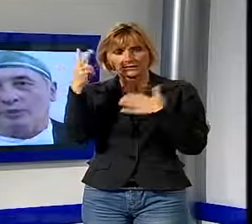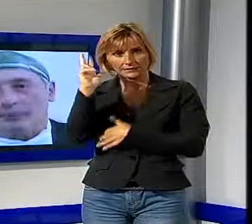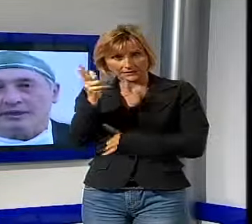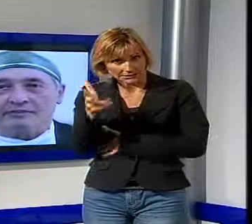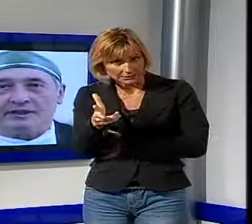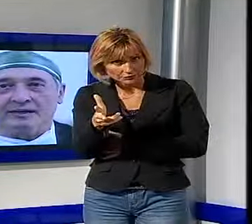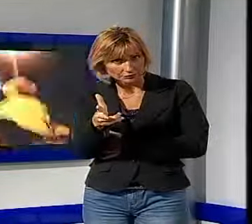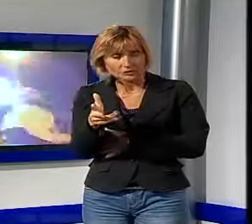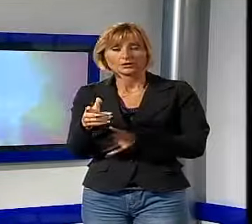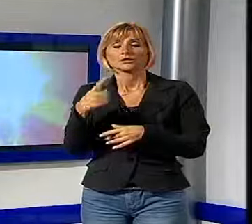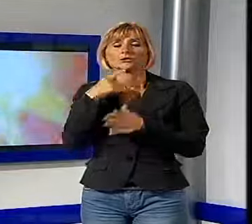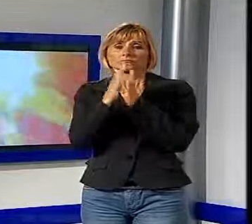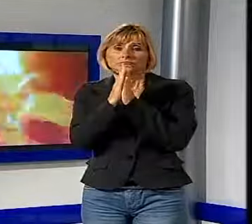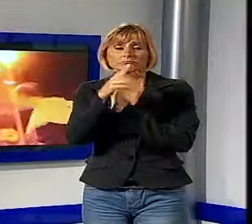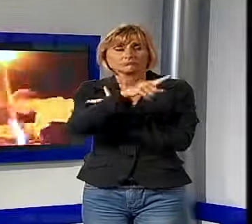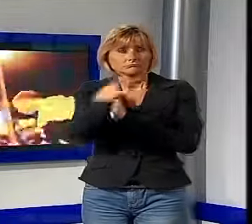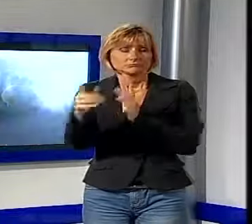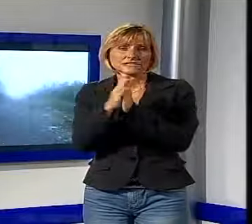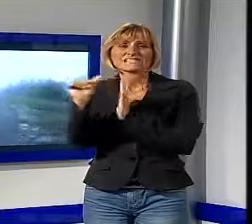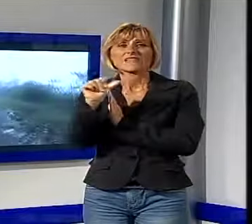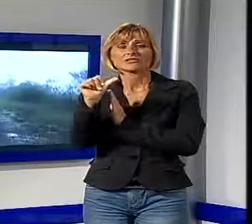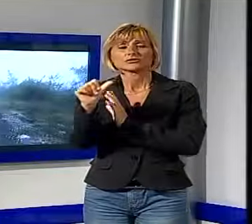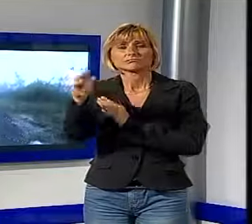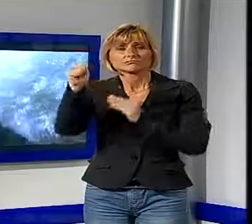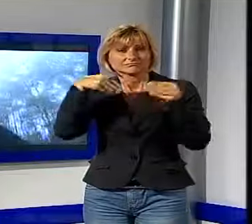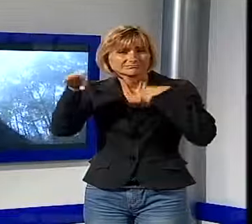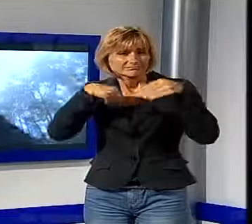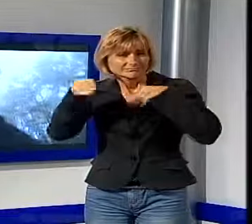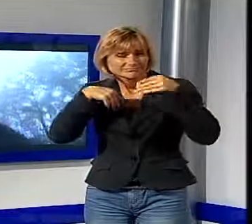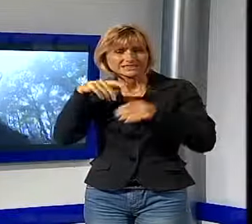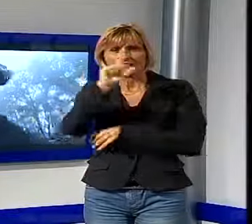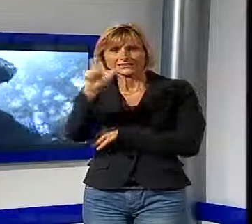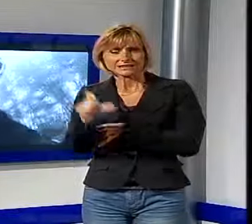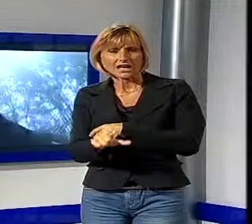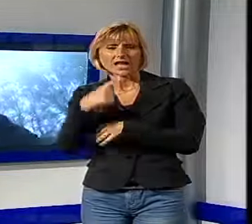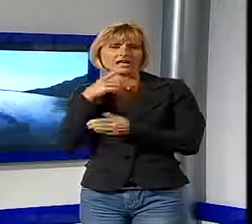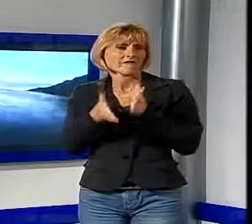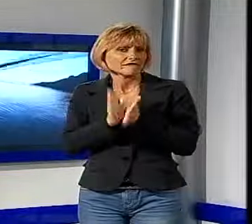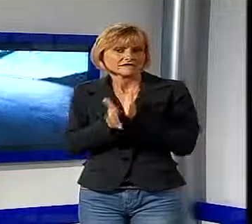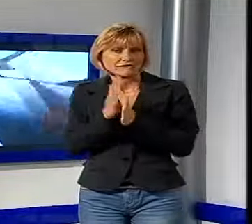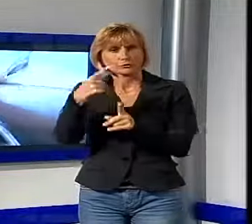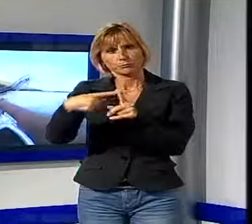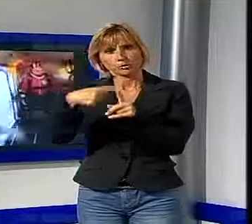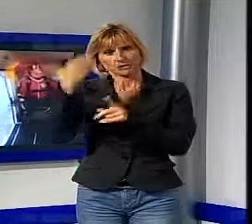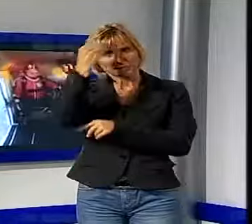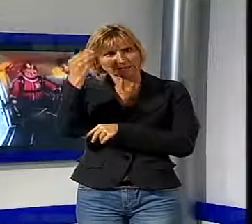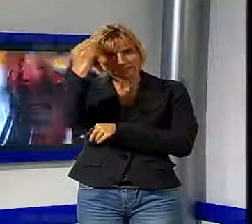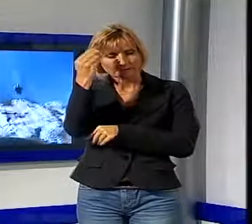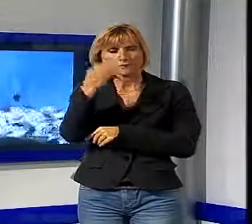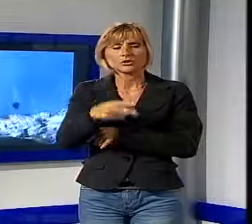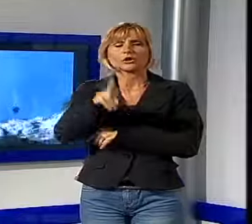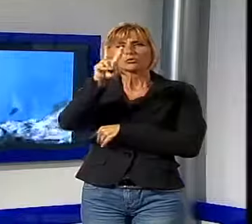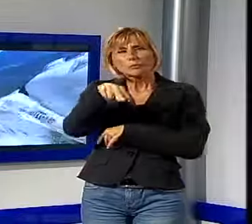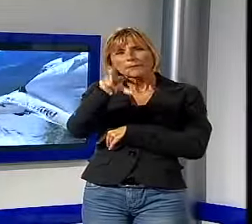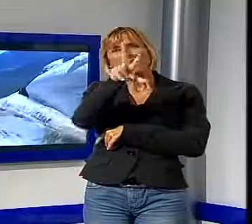italiani di inviargli video che raccontassero l'Italia che non si arrende e pensa in positivo. Tra oltre 2200 ore di